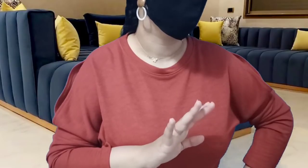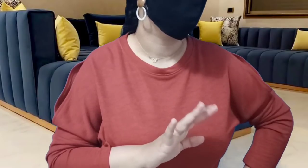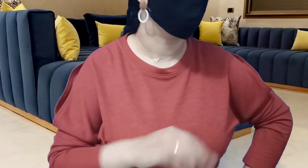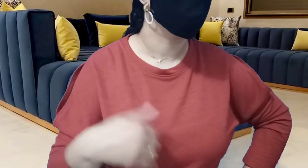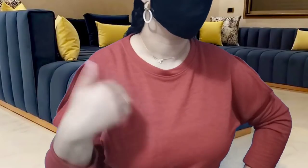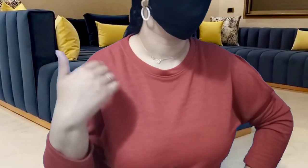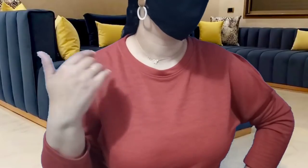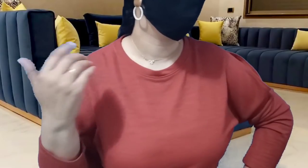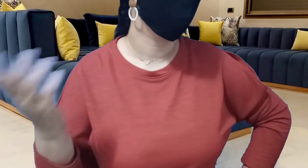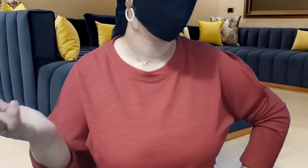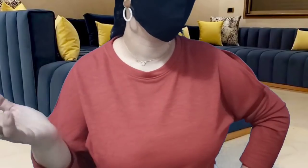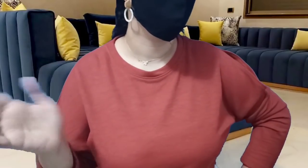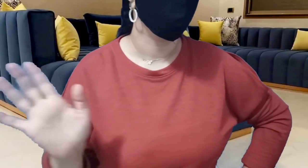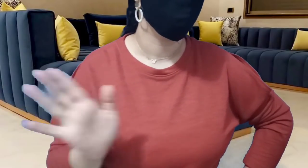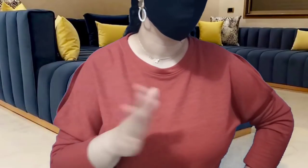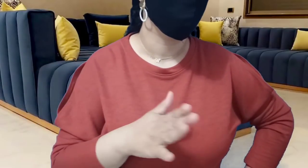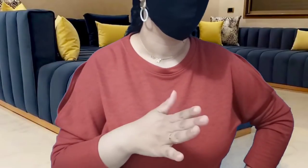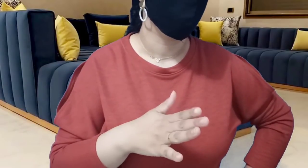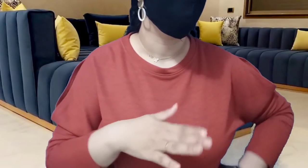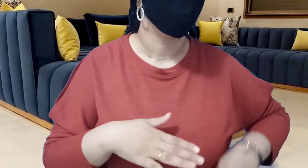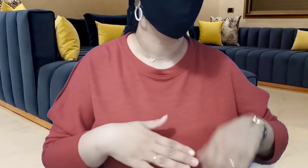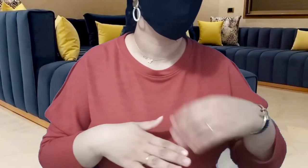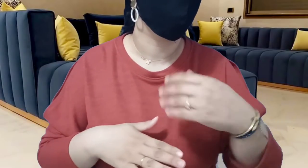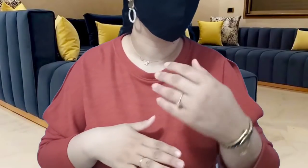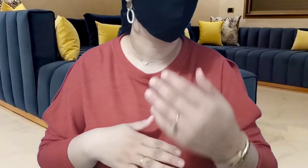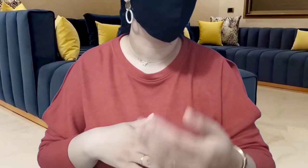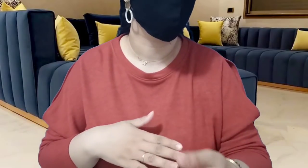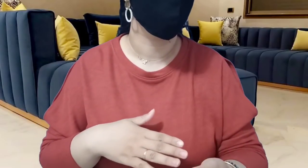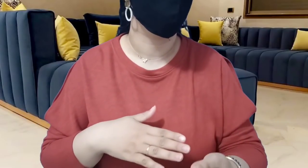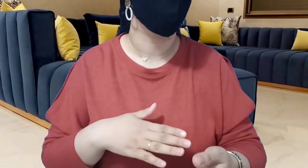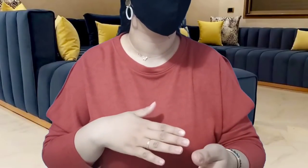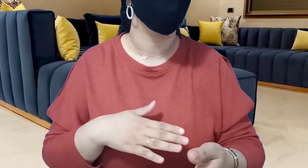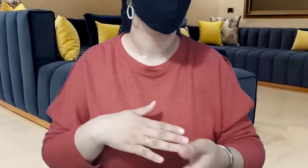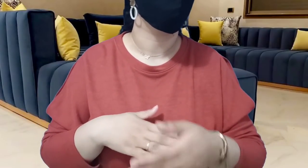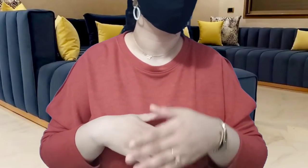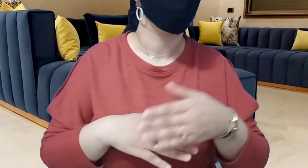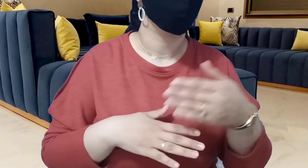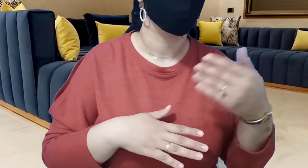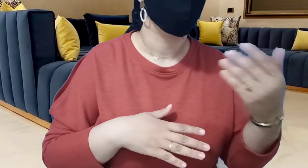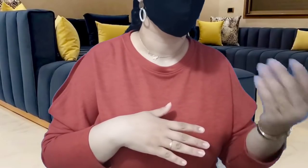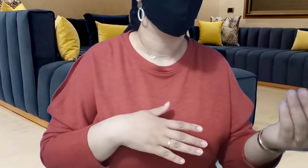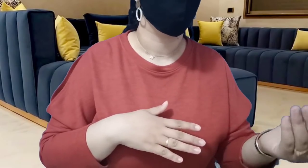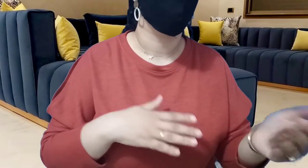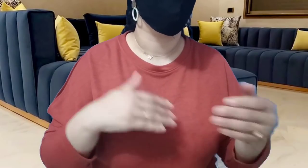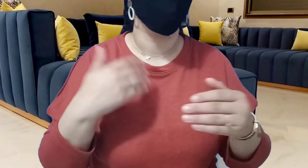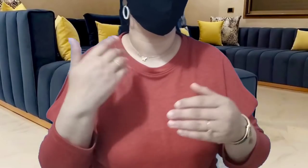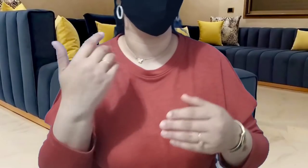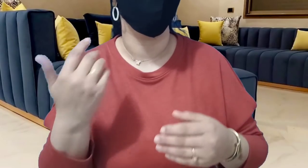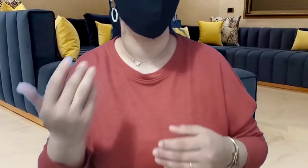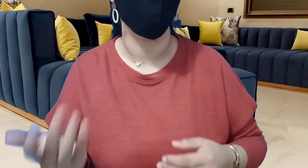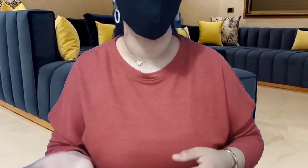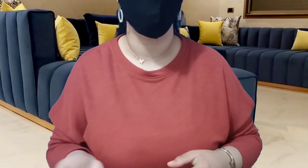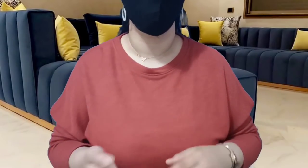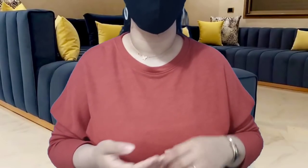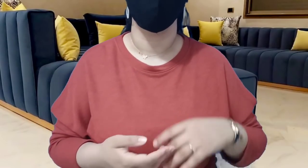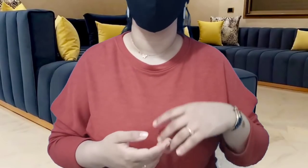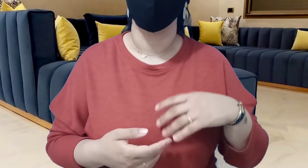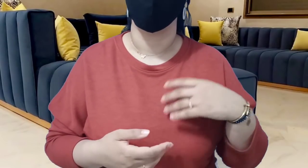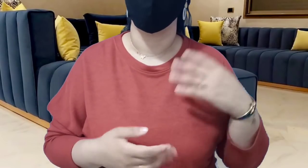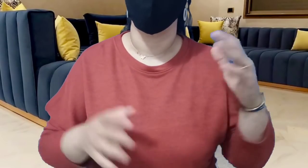تنادم معك الحالة والتراجعتي بل هادا مصدي سنان جي قول رأى انت هفلان وفرت لا حول